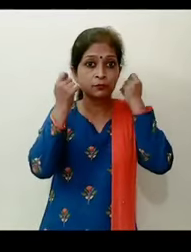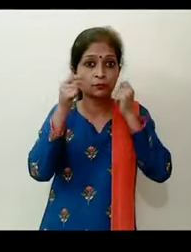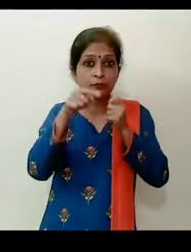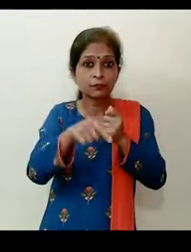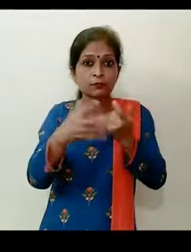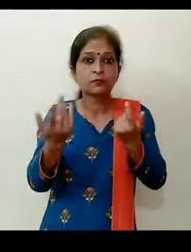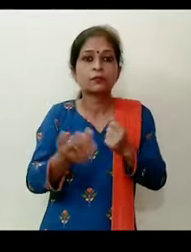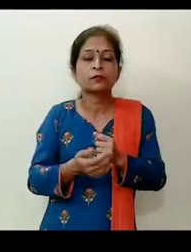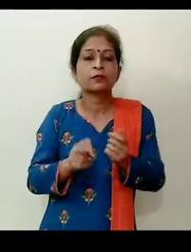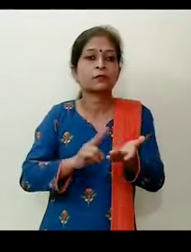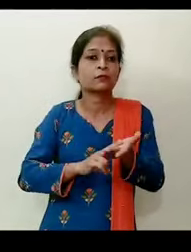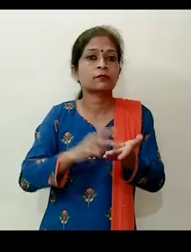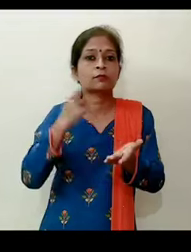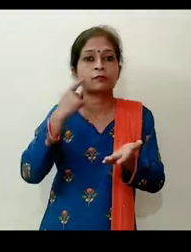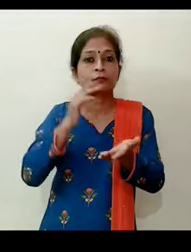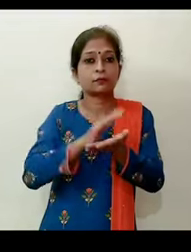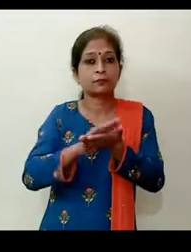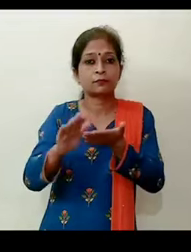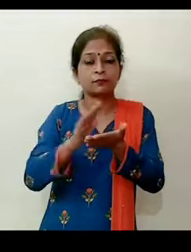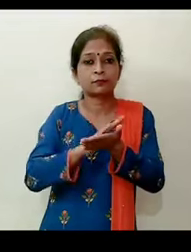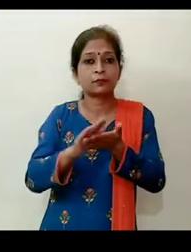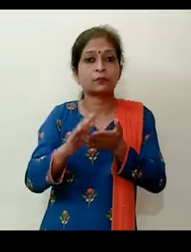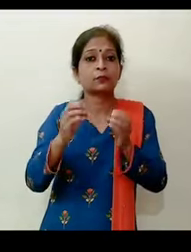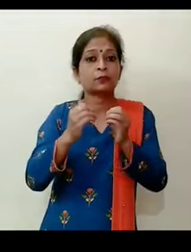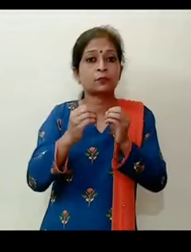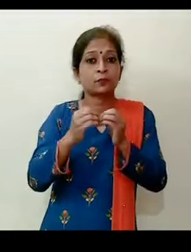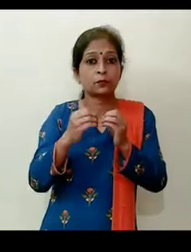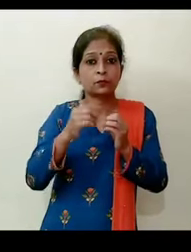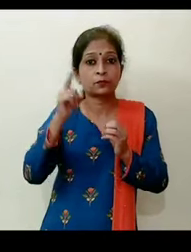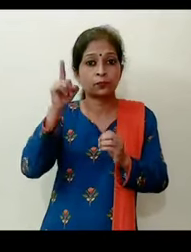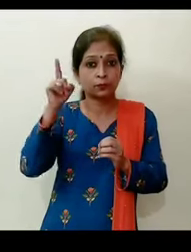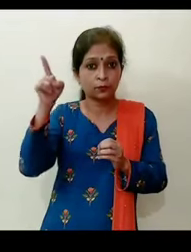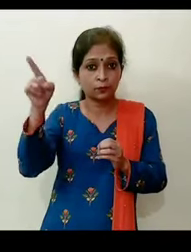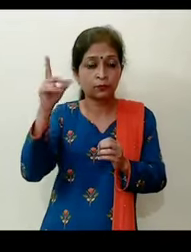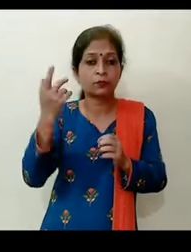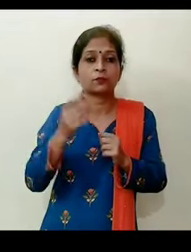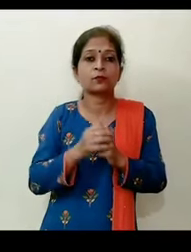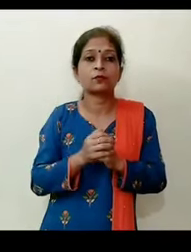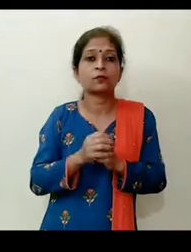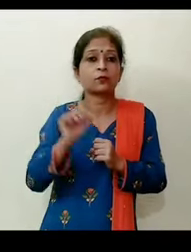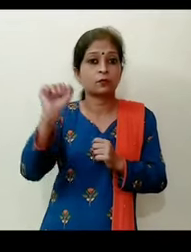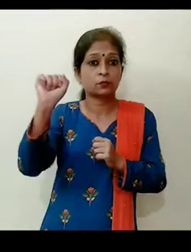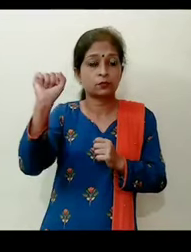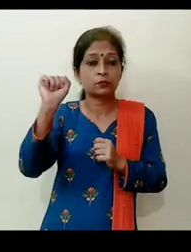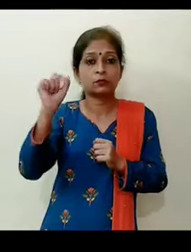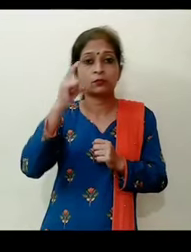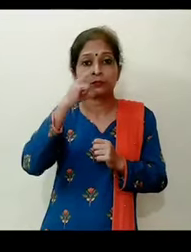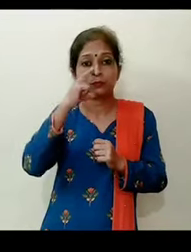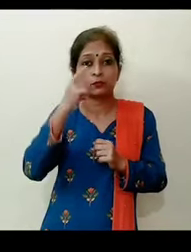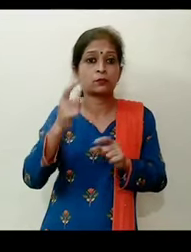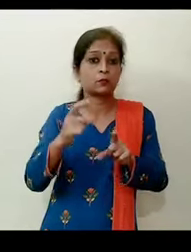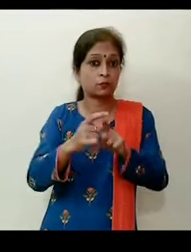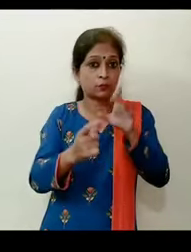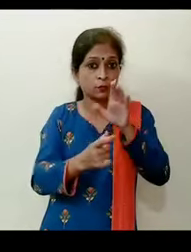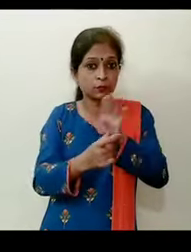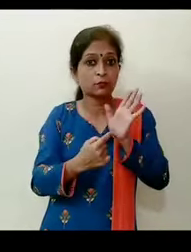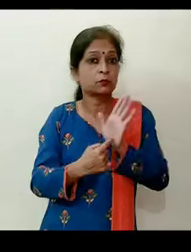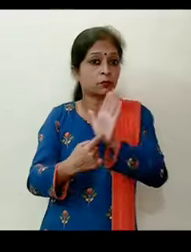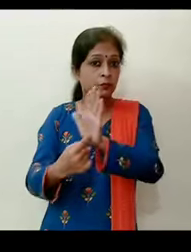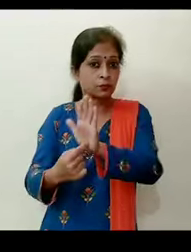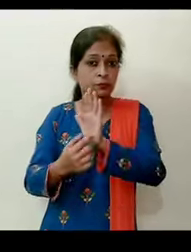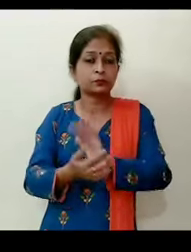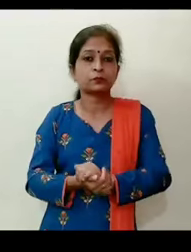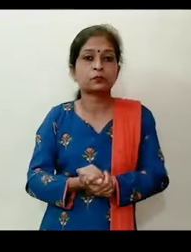राष्ट्रिया शर्णवाधित संस्थान मुंबई में स्थित जो है उनके डिरेक्टर माडन को भी